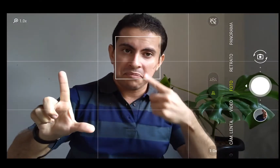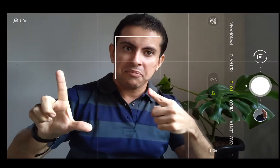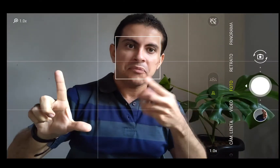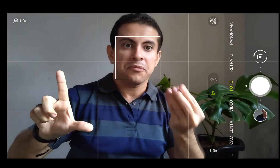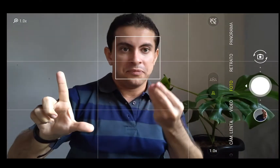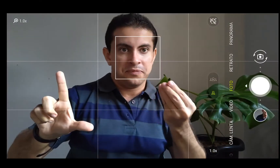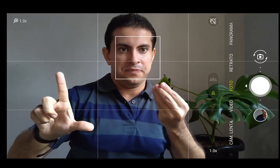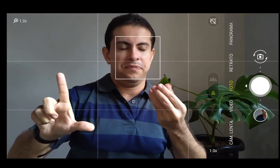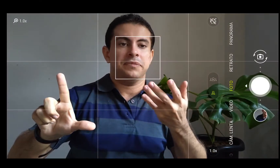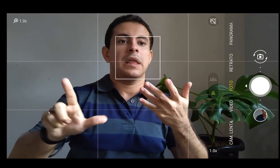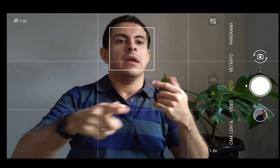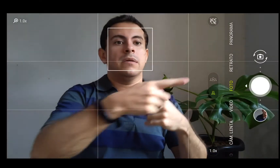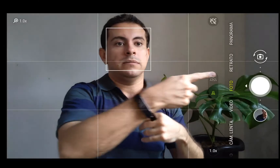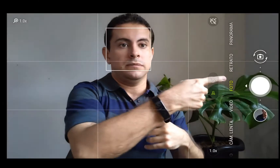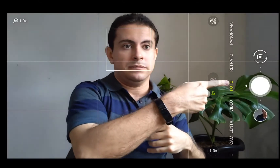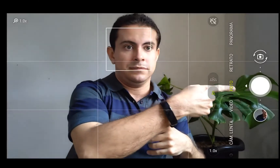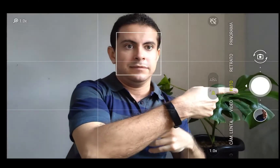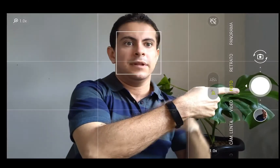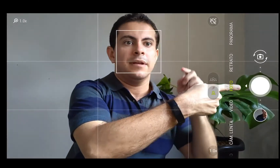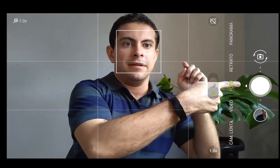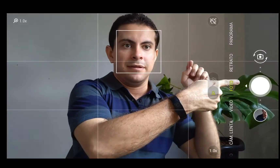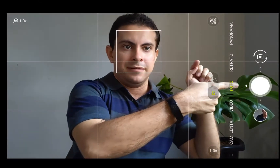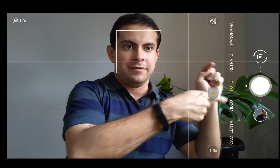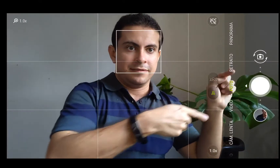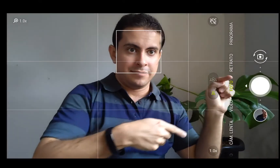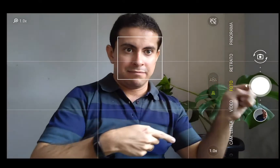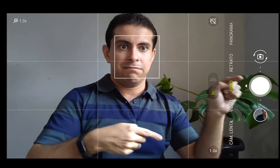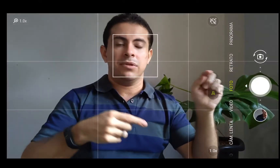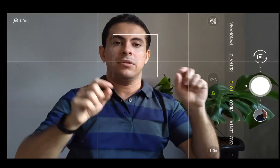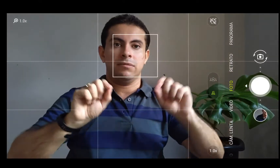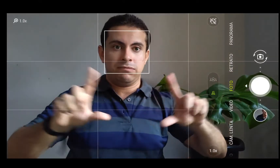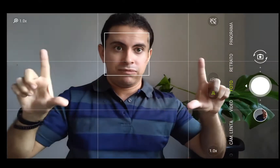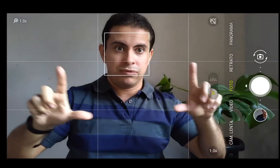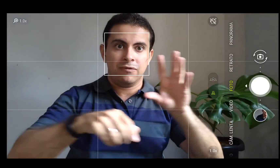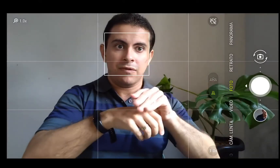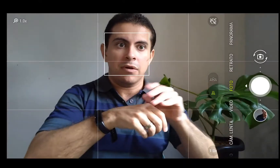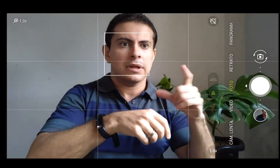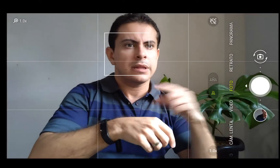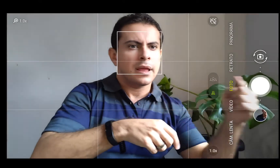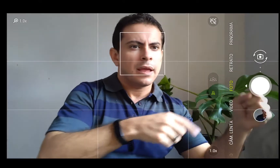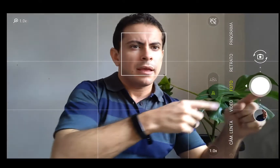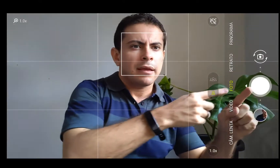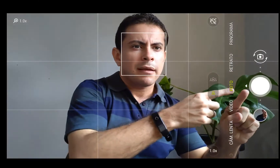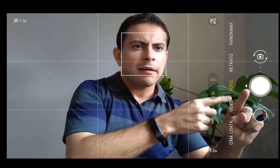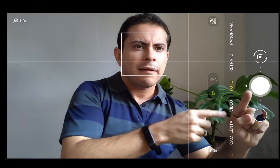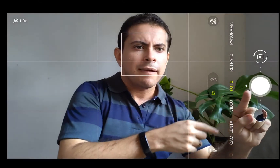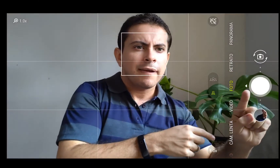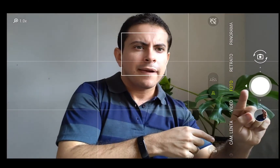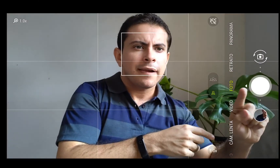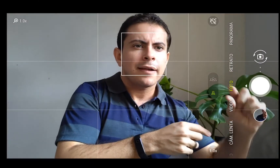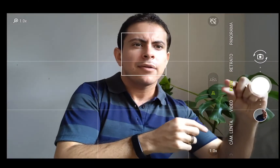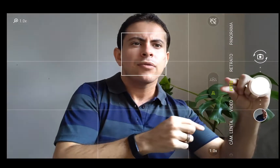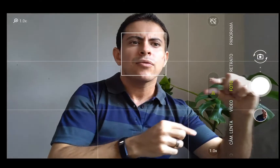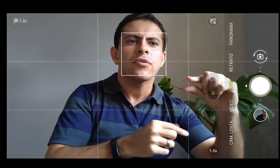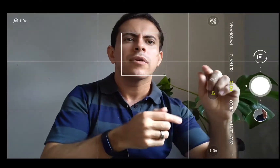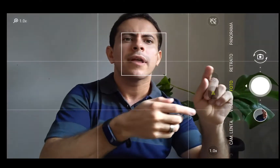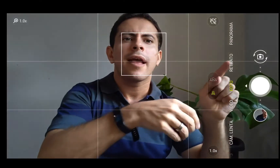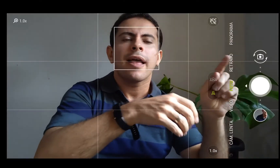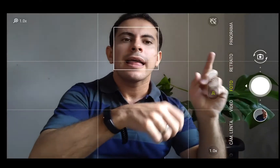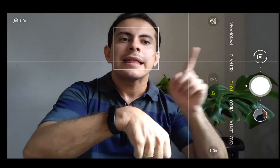foto. E está vendo essa setinha? Essa setinha a gente aperta, que é o time. E aqui, né, aqui é a parte